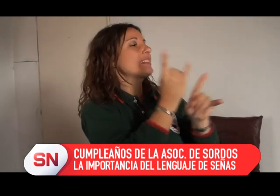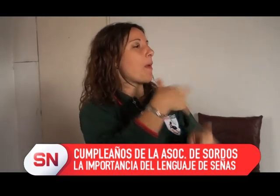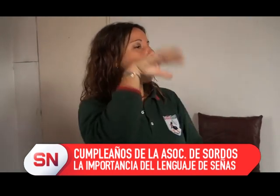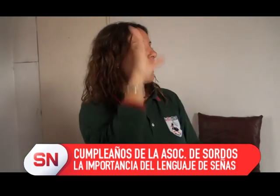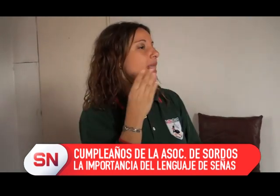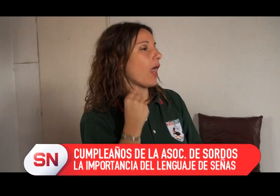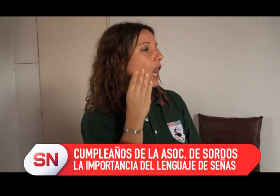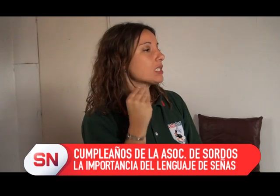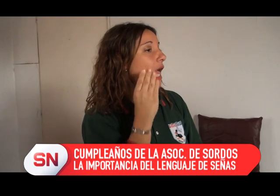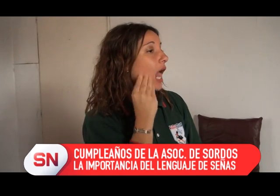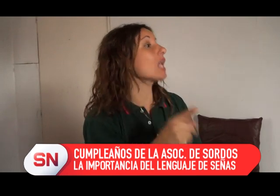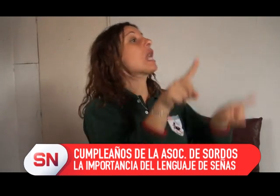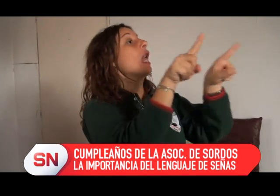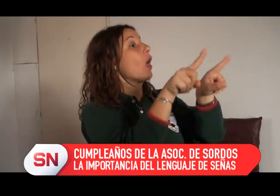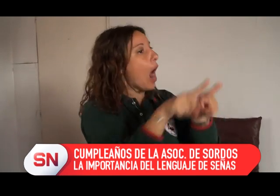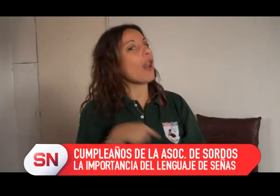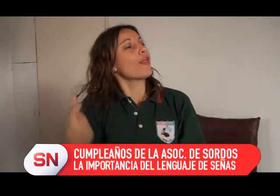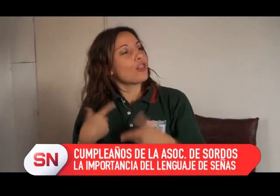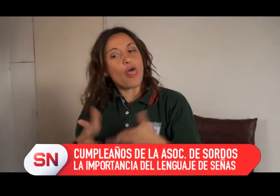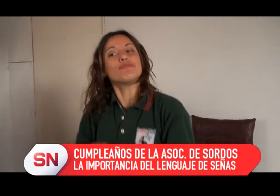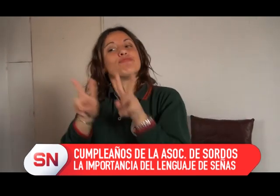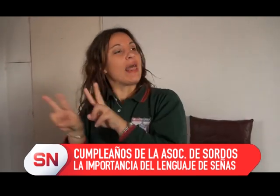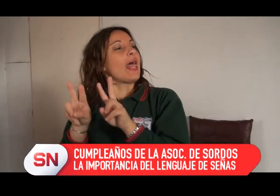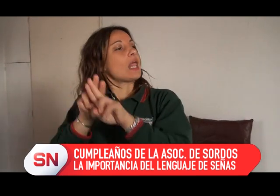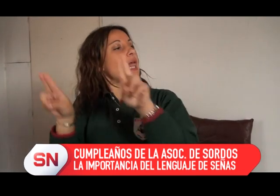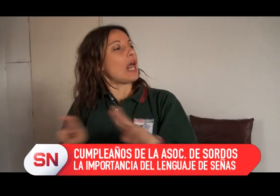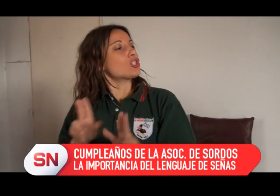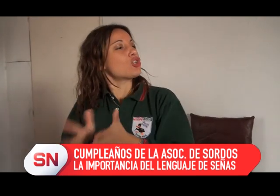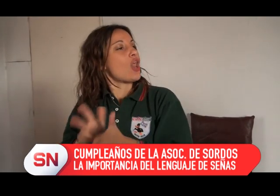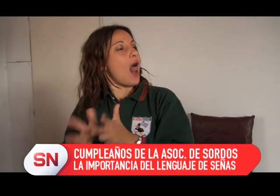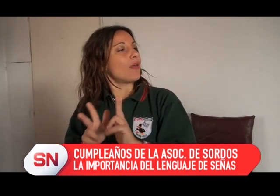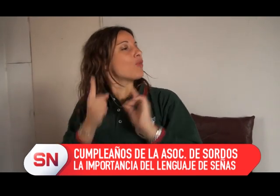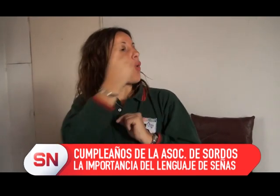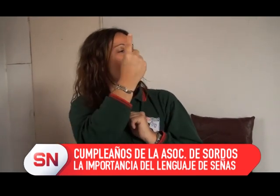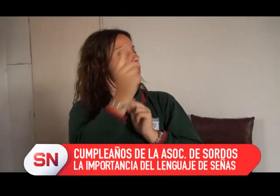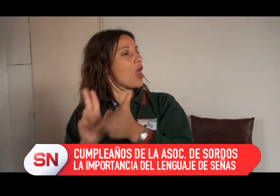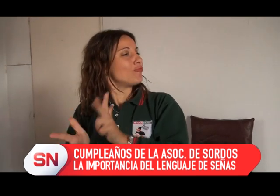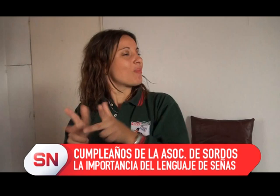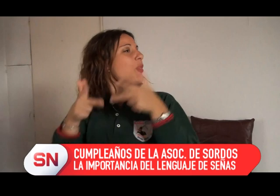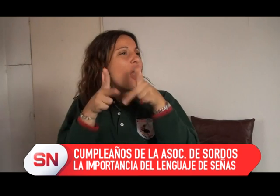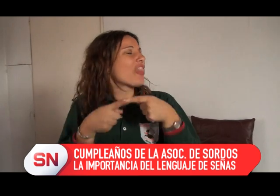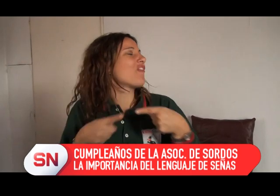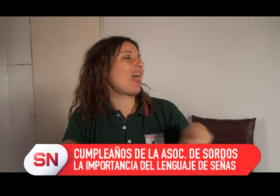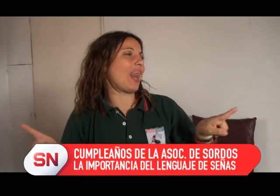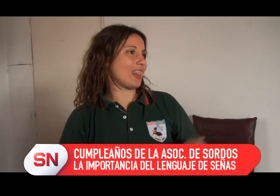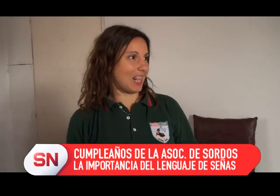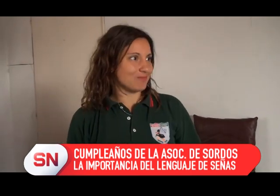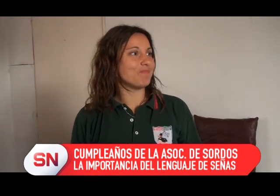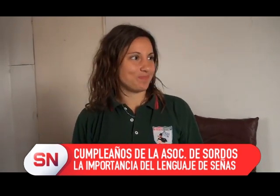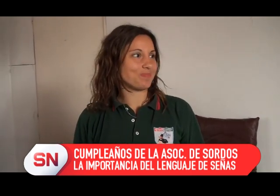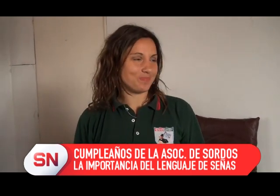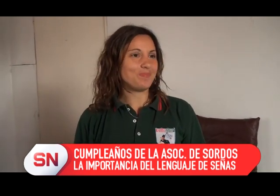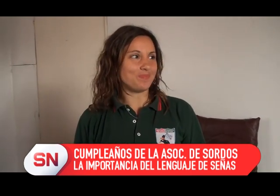que es a nivel mundial, pero que es el inglés, digamos, ¿sí? Y es otra cosa, es otro idioma, tenés que aprender